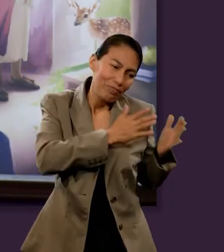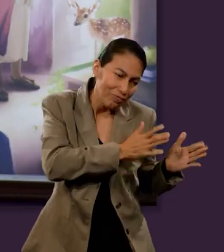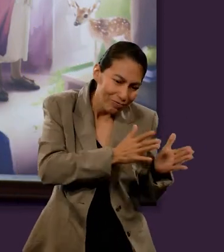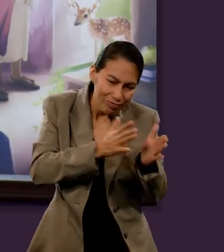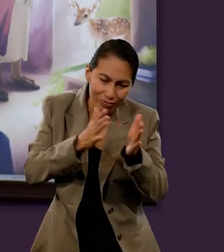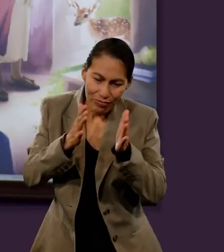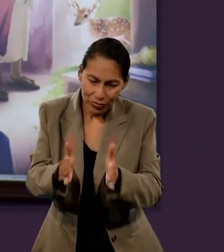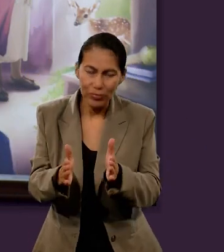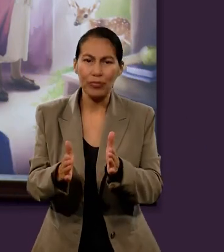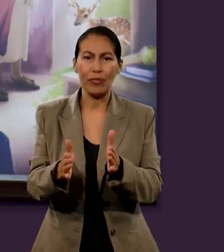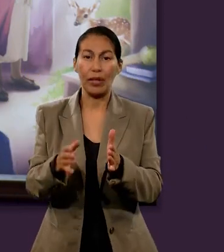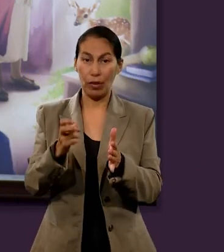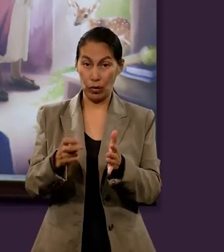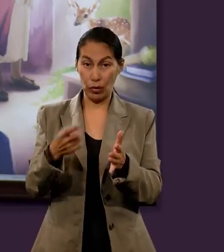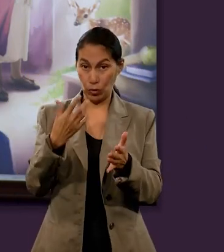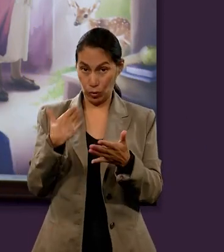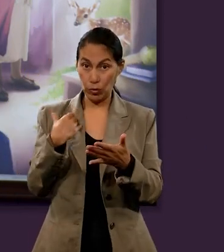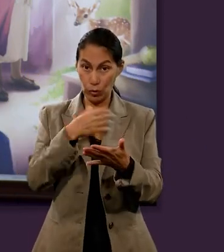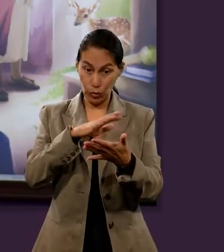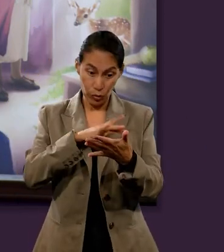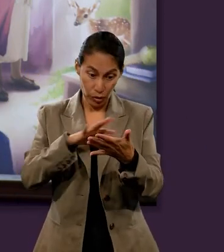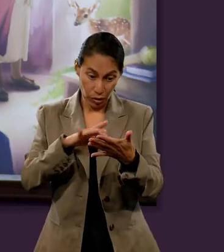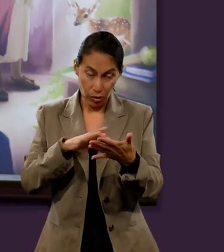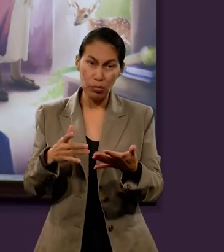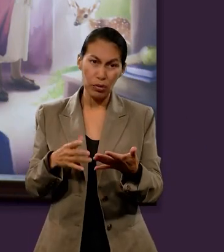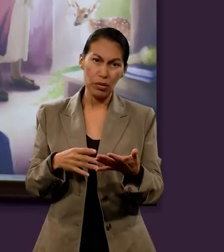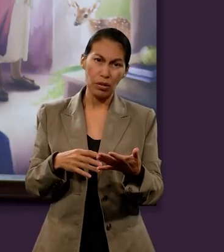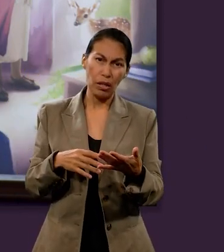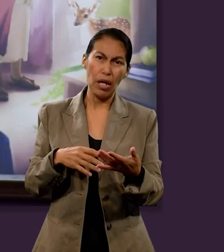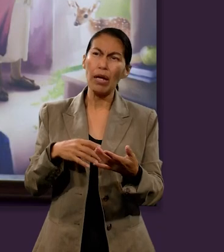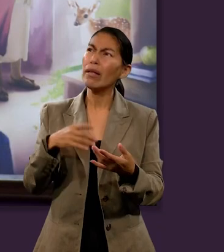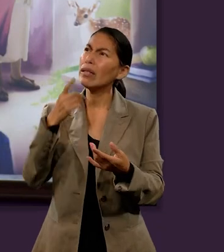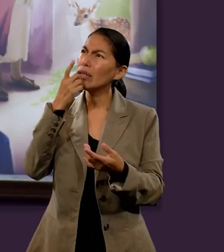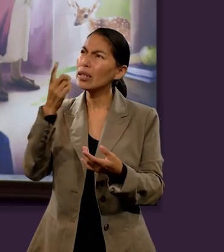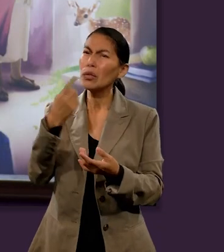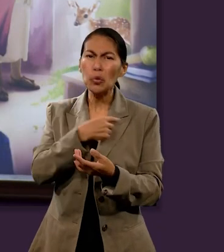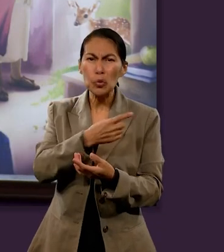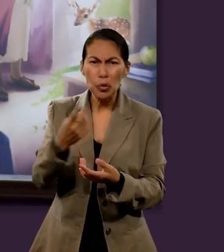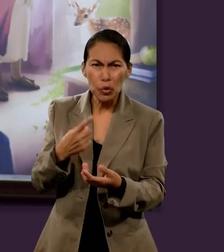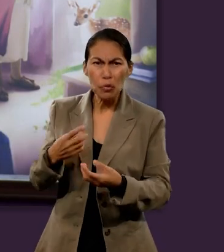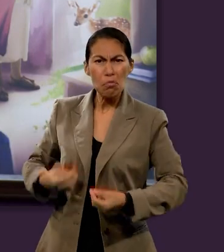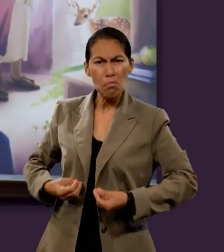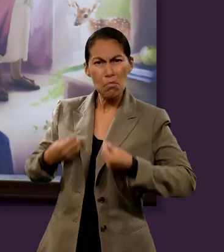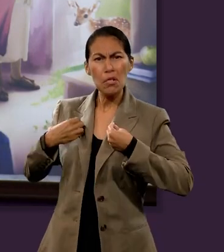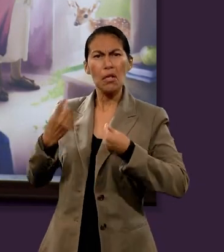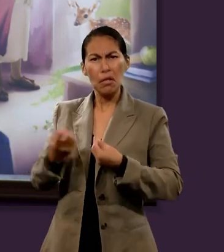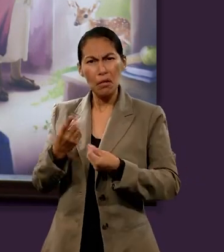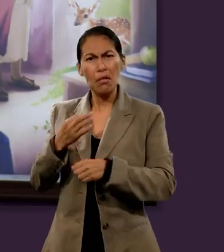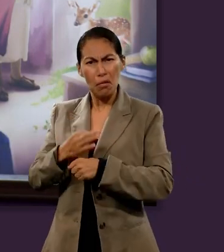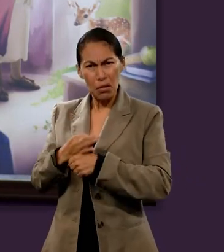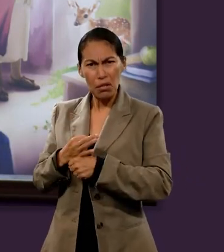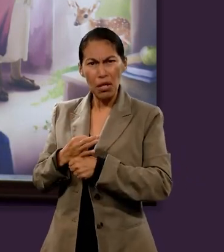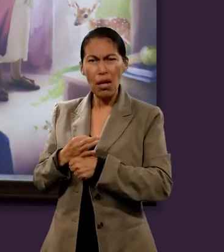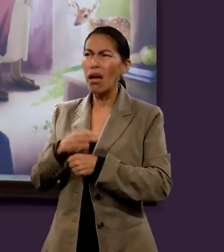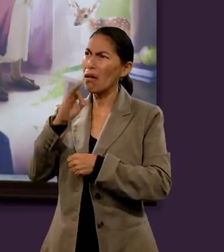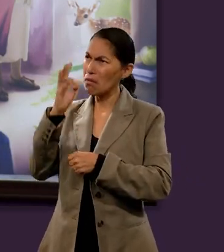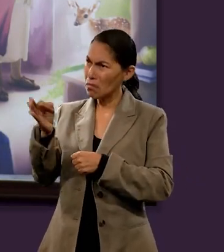leer, que nos reconfirma que nosotros podemos recibir la vida eterna ahora. Ahora en nuestra vida podemos